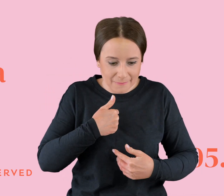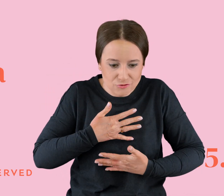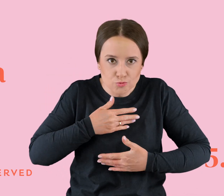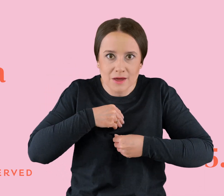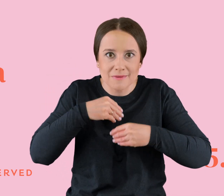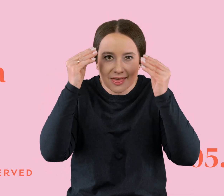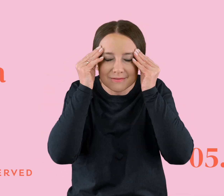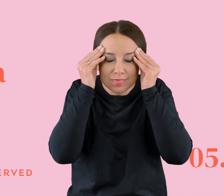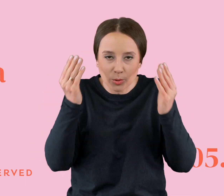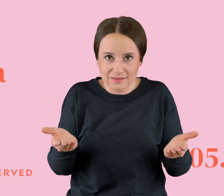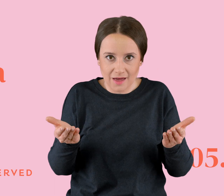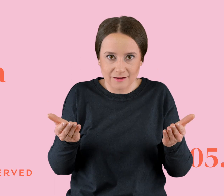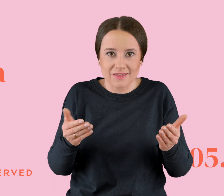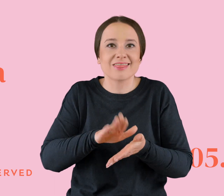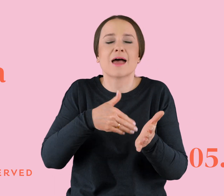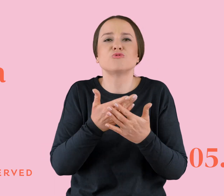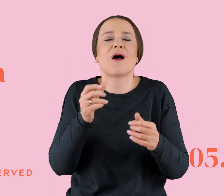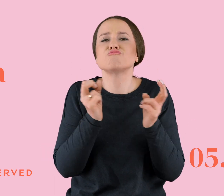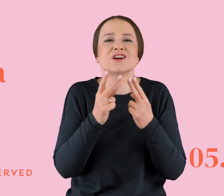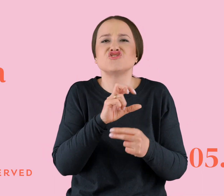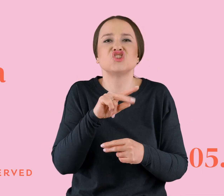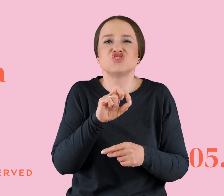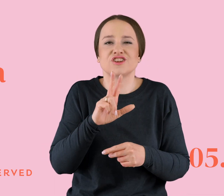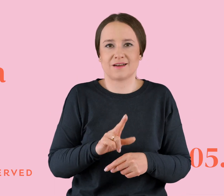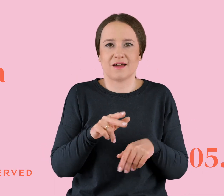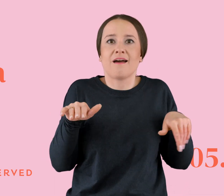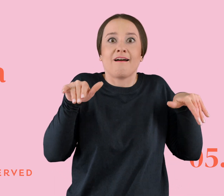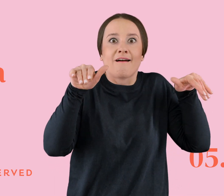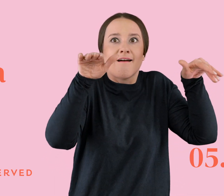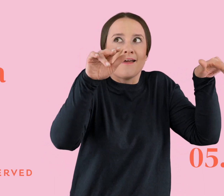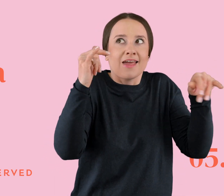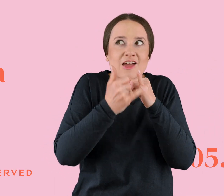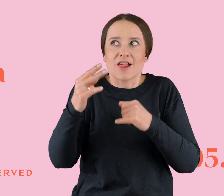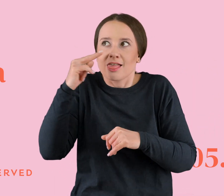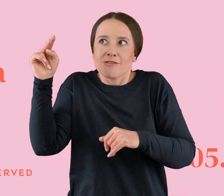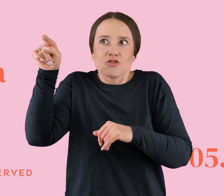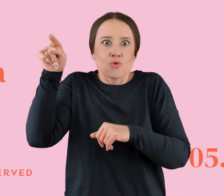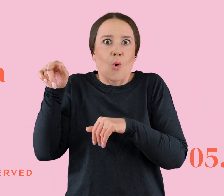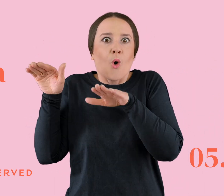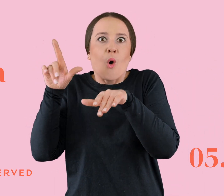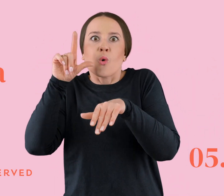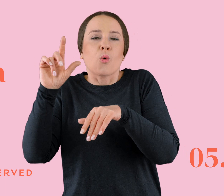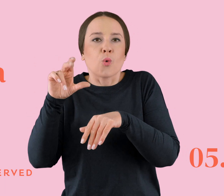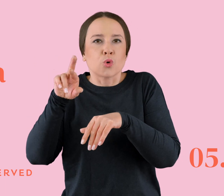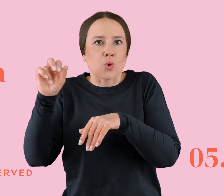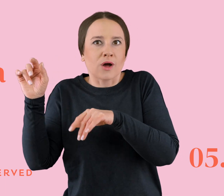mają czyrzyki. Czyrzyki też mają intuicję, więc odlatują, jak widzą, że się zbliża kruk. Ja to obserwuję, słuchajcie, przez okno codziennie.